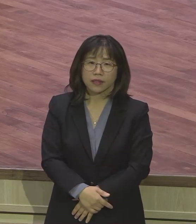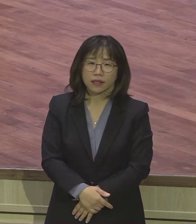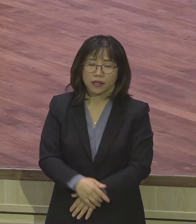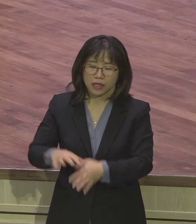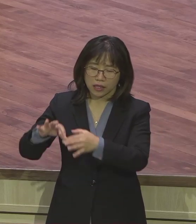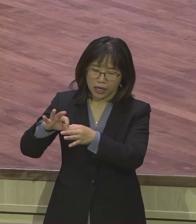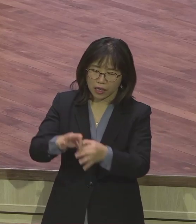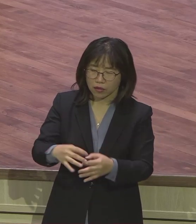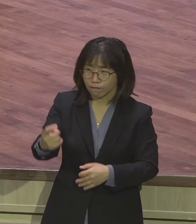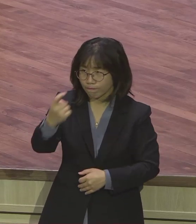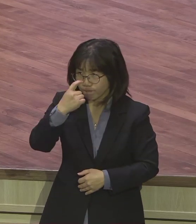손손이.